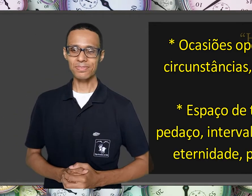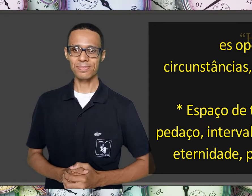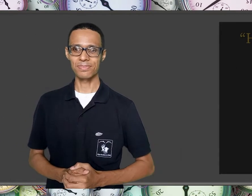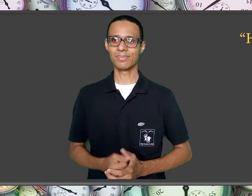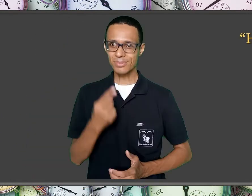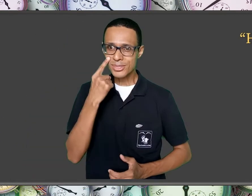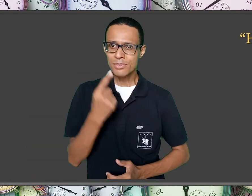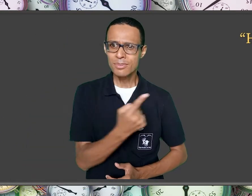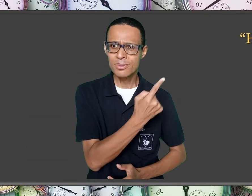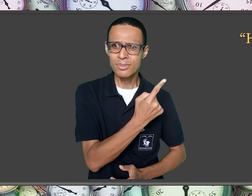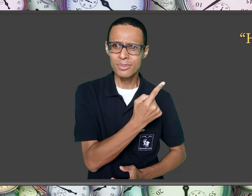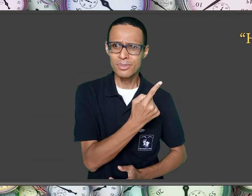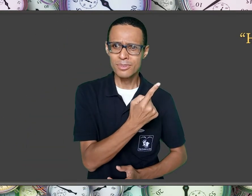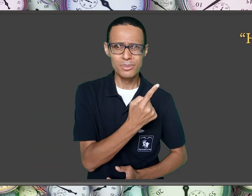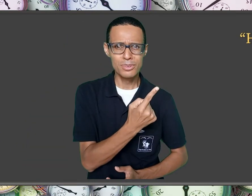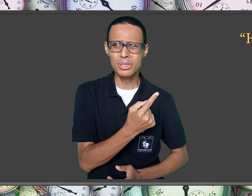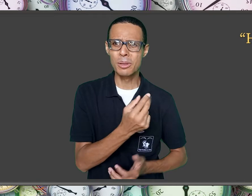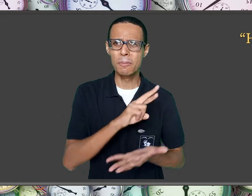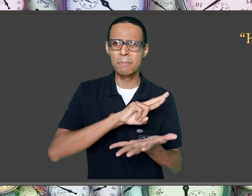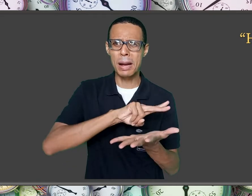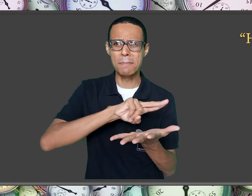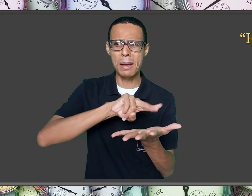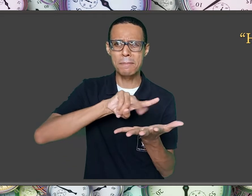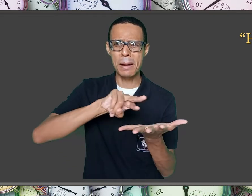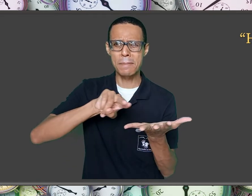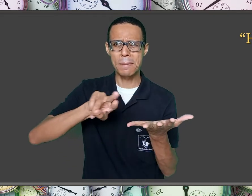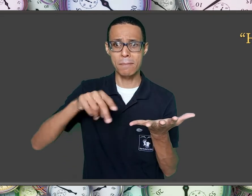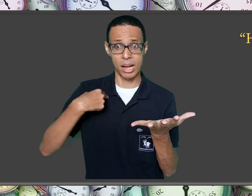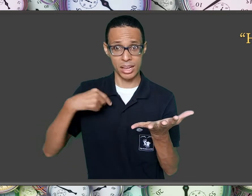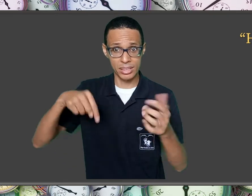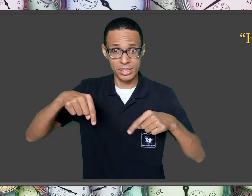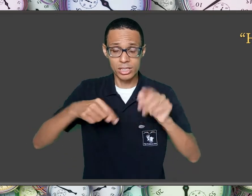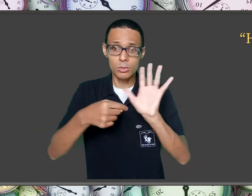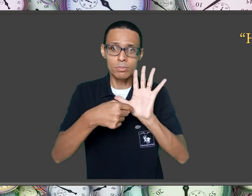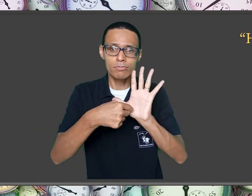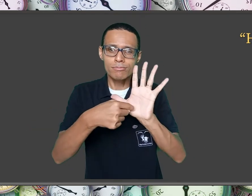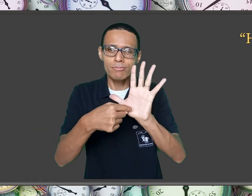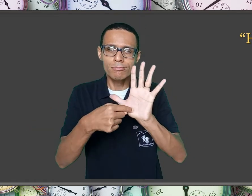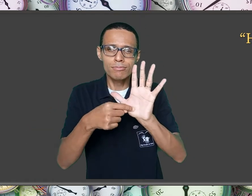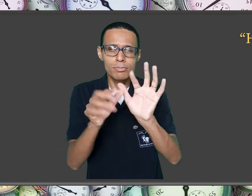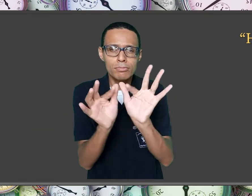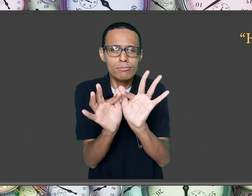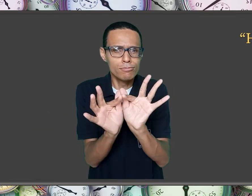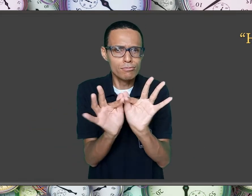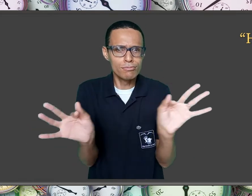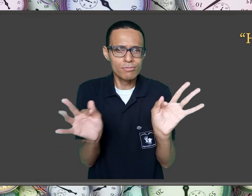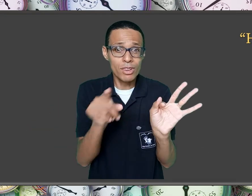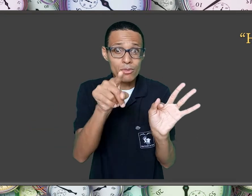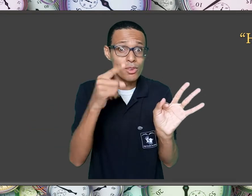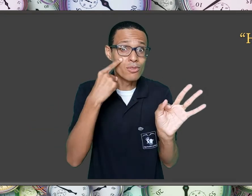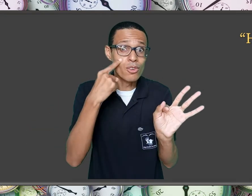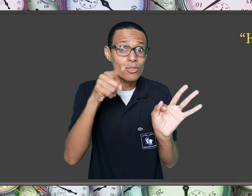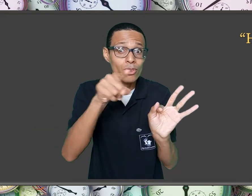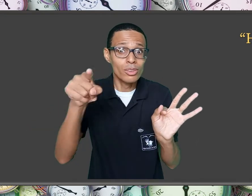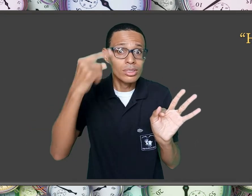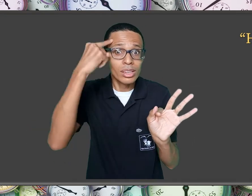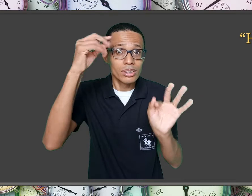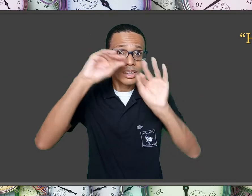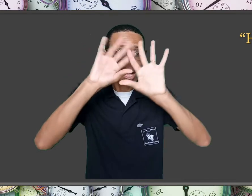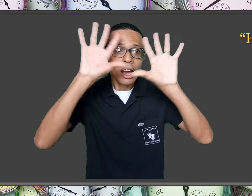São muitos, não é mesmo? Mas irei pontuar basicamente alguns para fomentar o seu estudo da